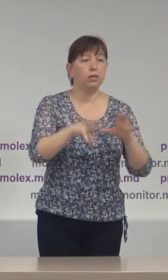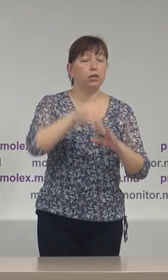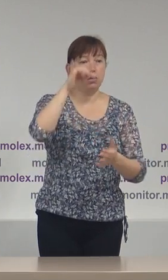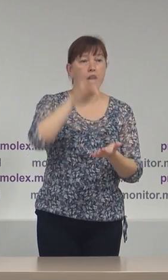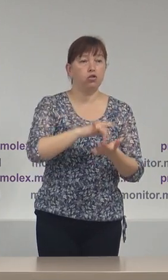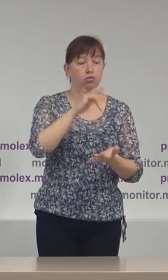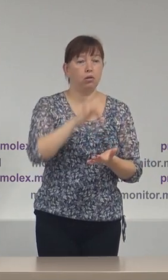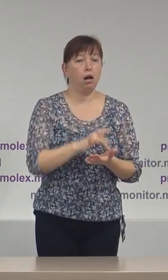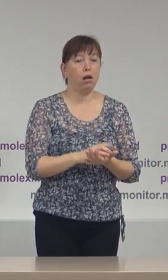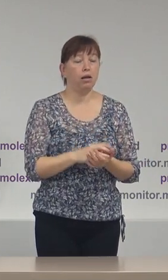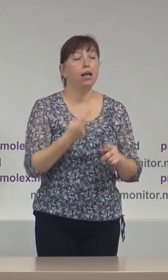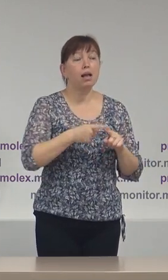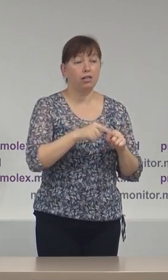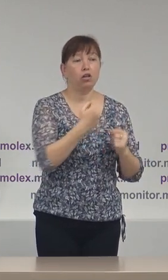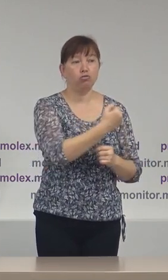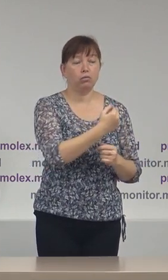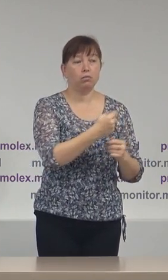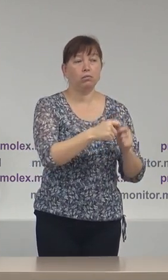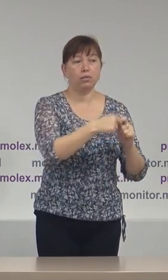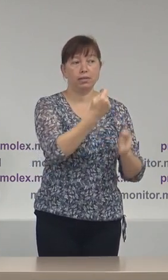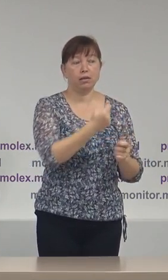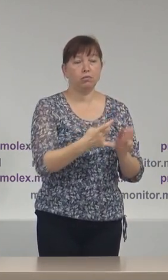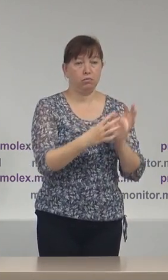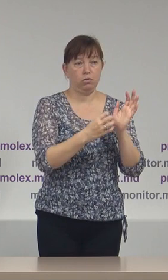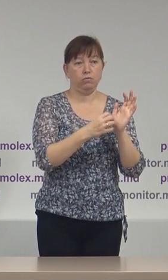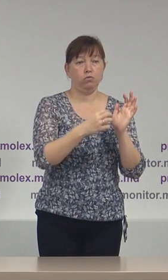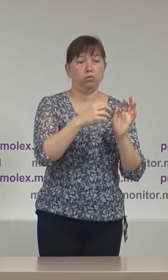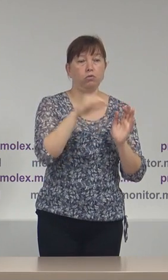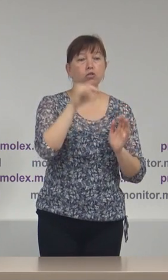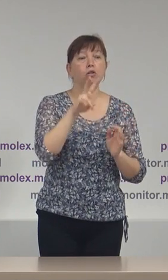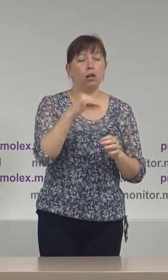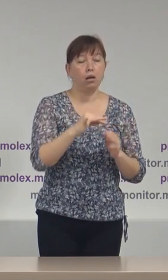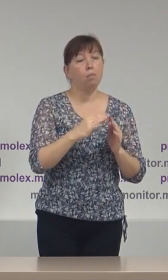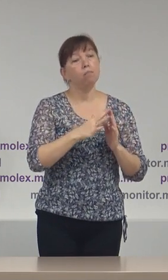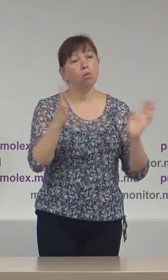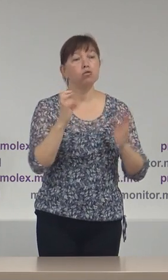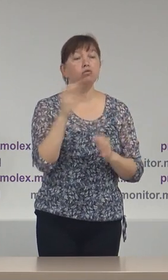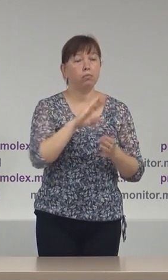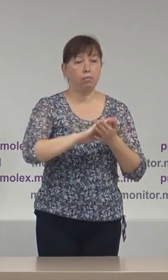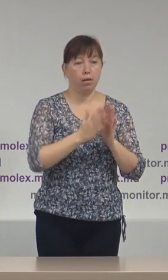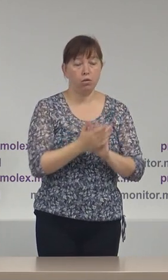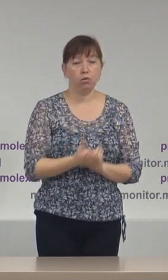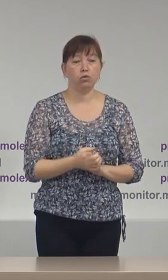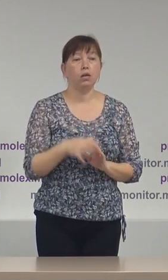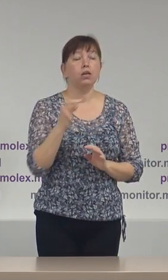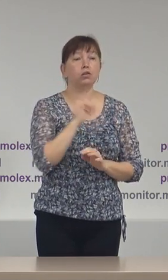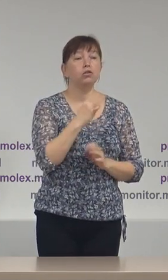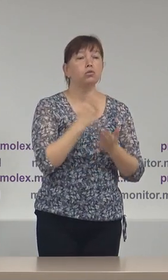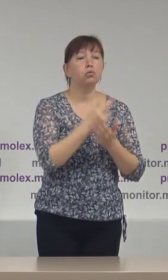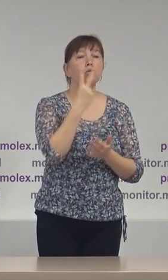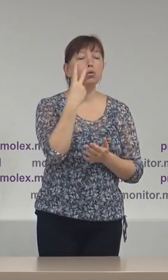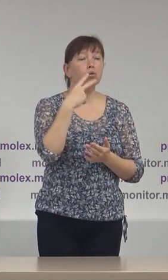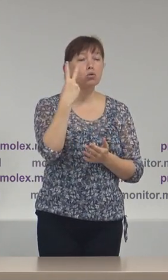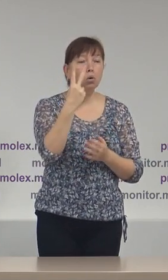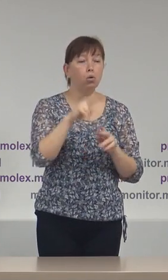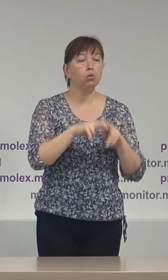în acest sens. Pe de altă parte, atestăm două transferuri din 90.000 de lei